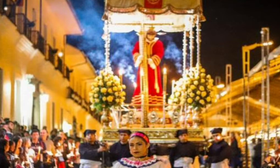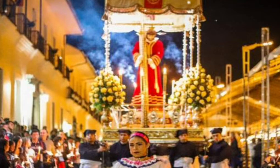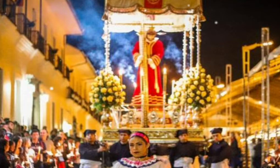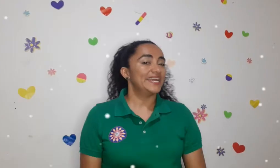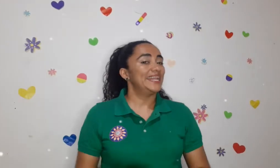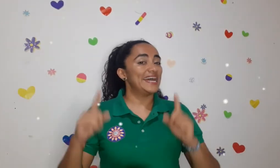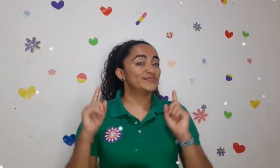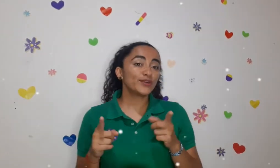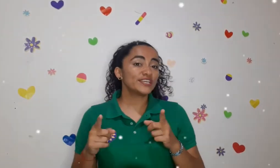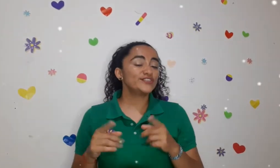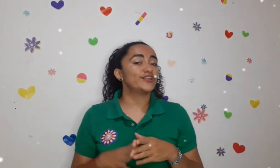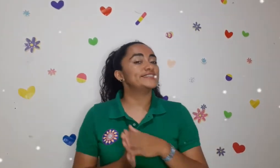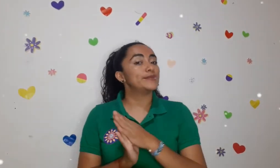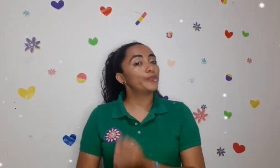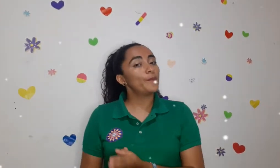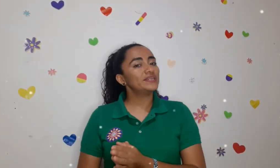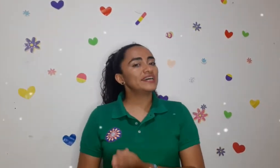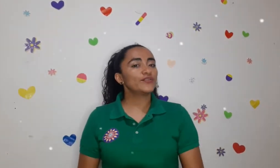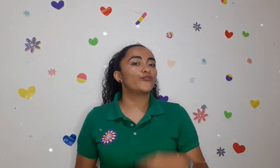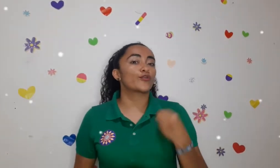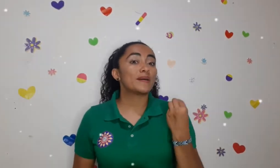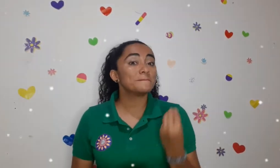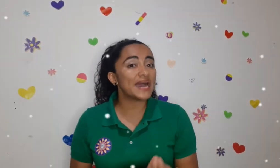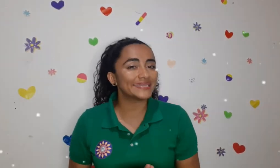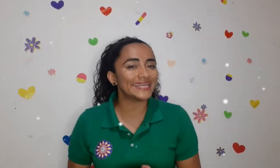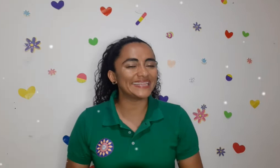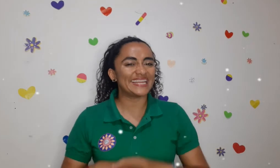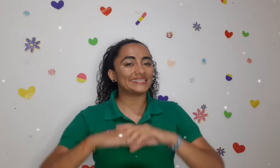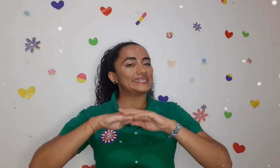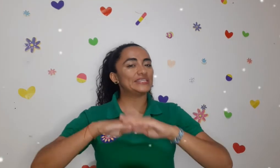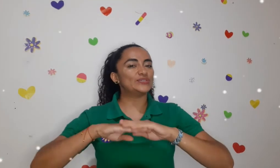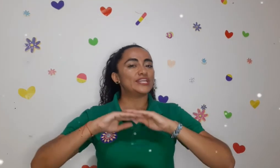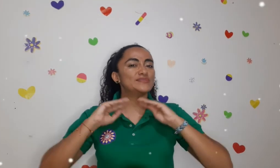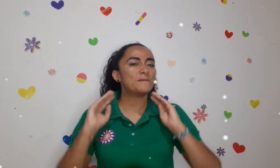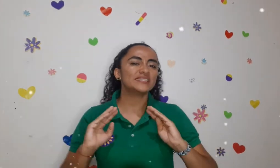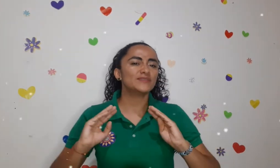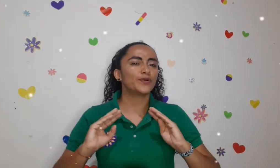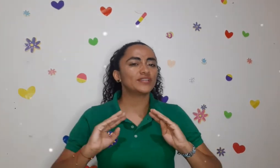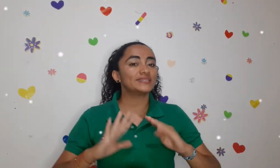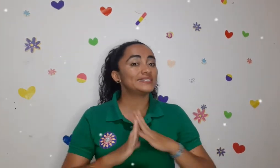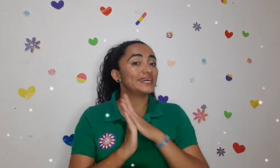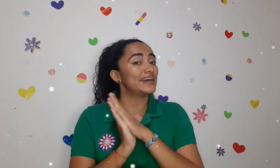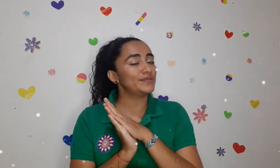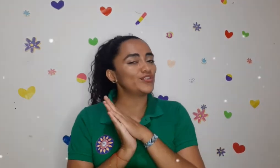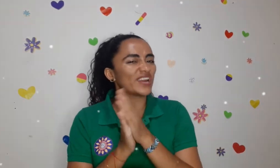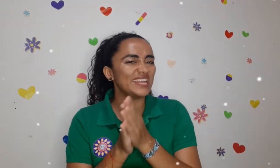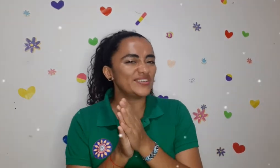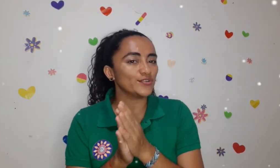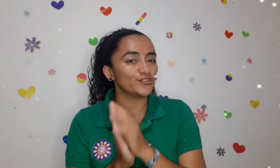Las procesiones de Popayán forman parte de las tradiciones más importantes del ámbito religioso